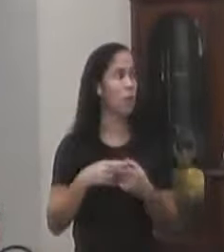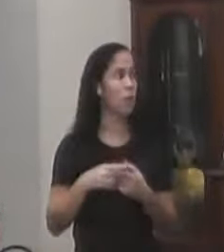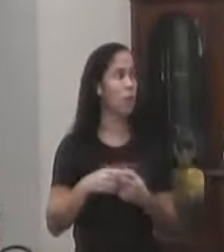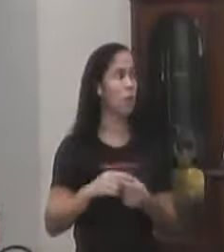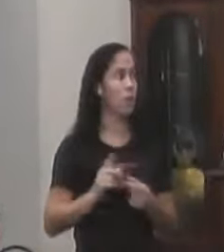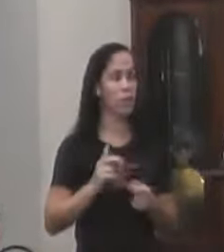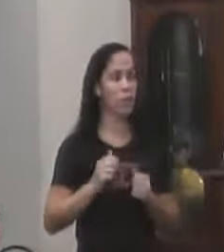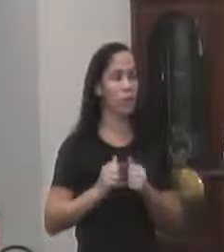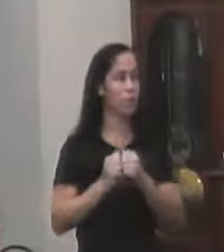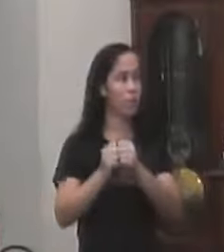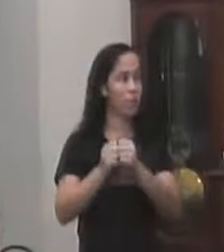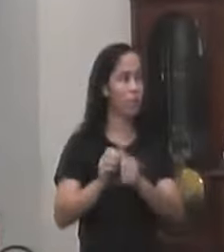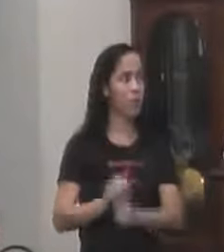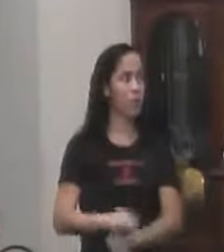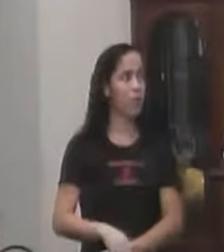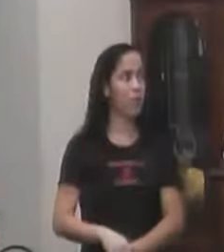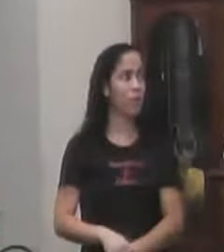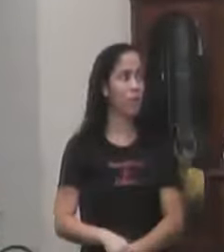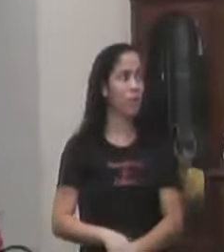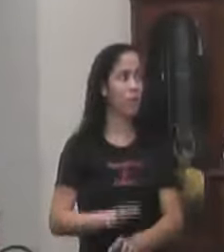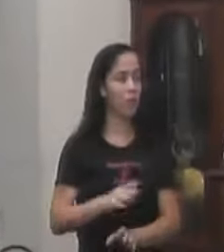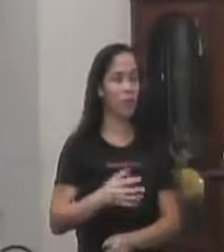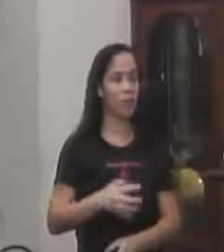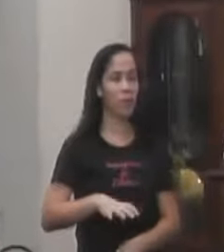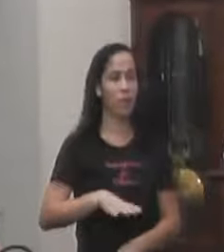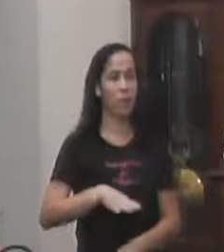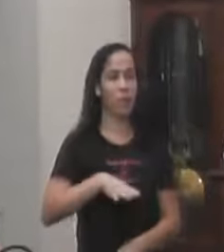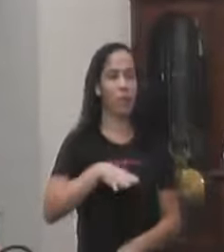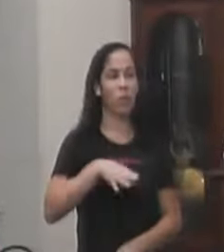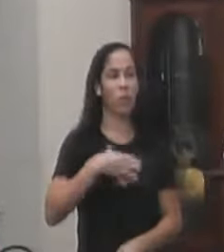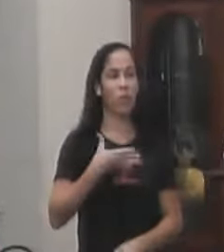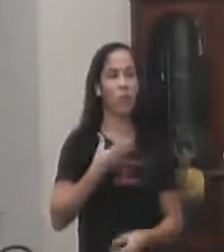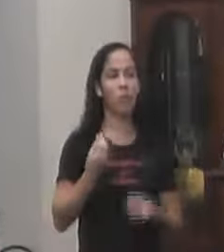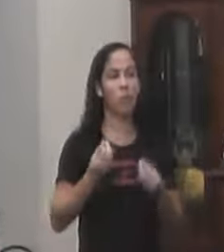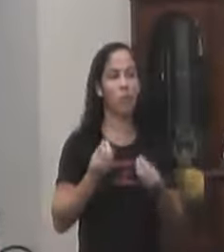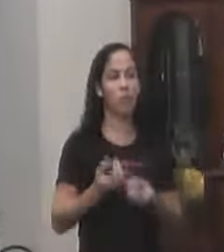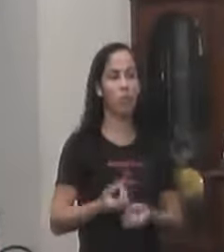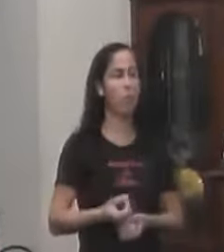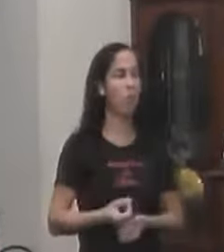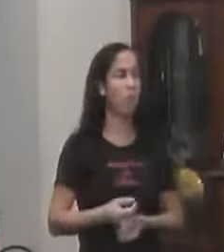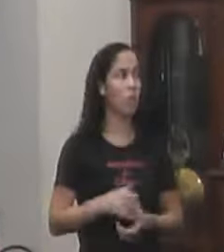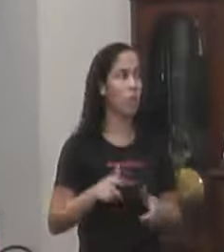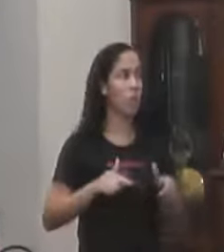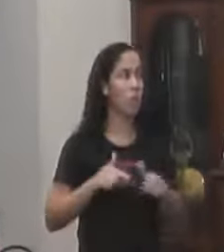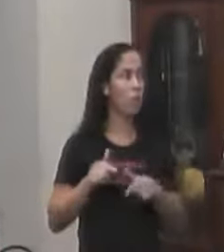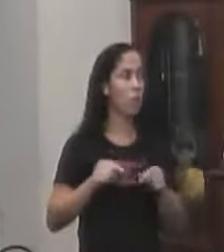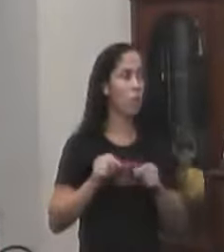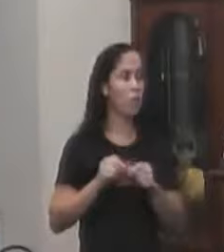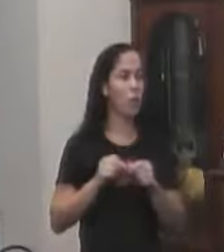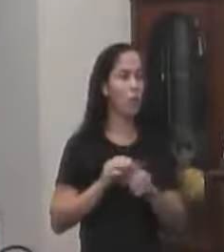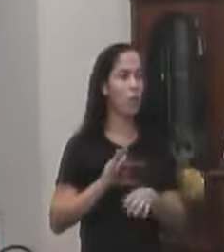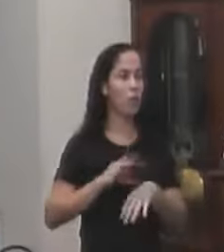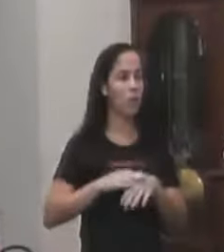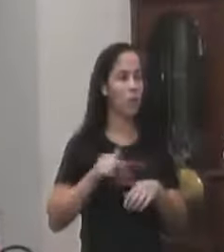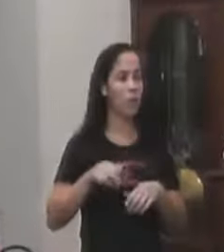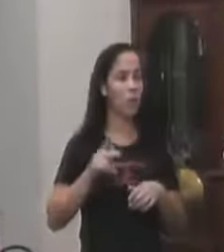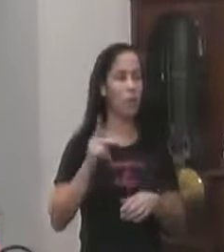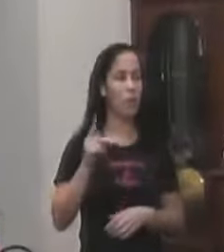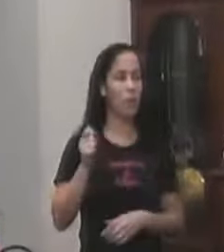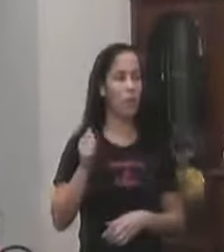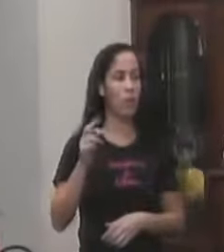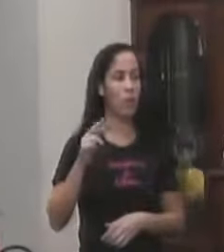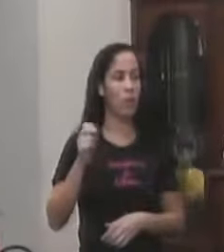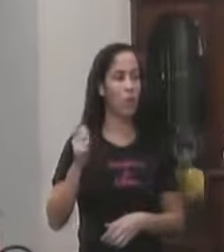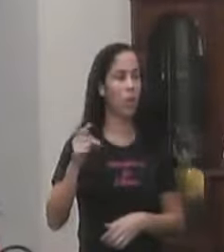nem acompanho Mas me dá mais coragem Ainda professor Para trabalhar Para fazer mais Para Parapiúna